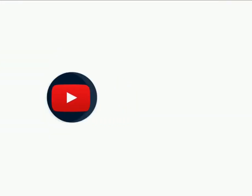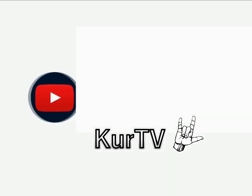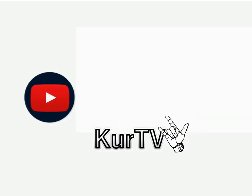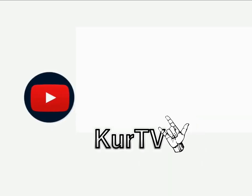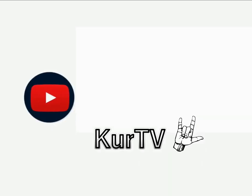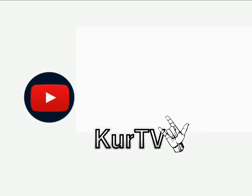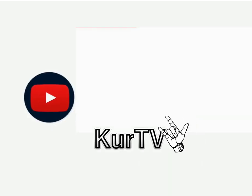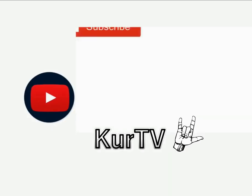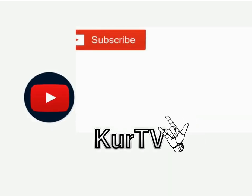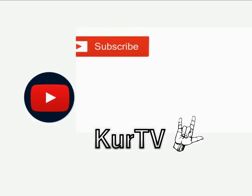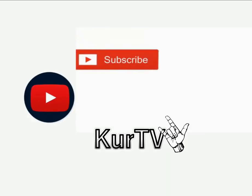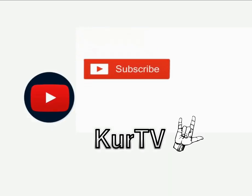You продукan.